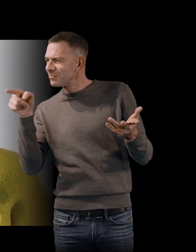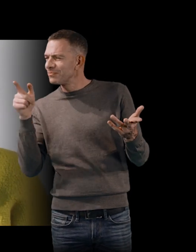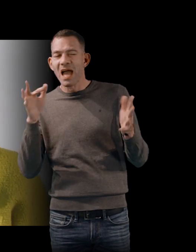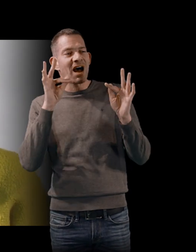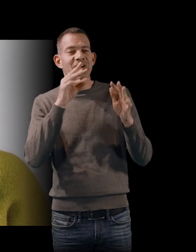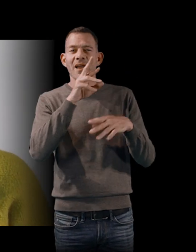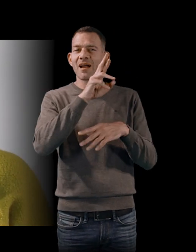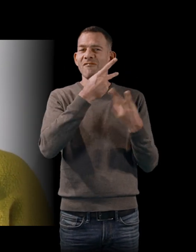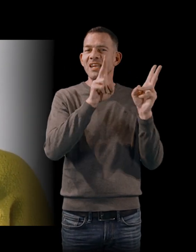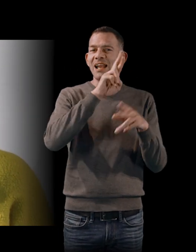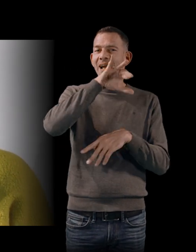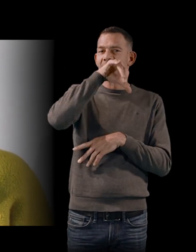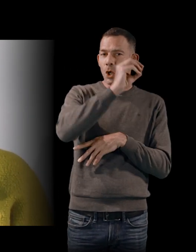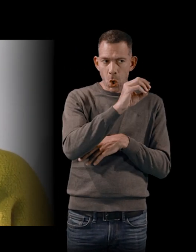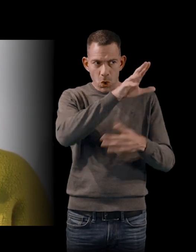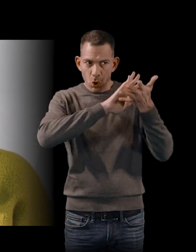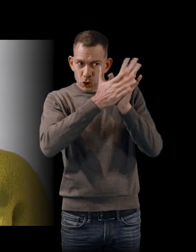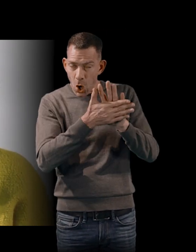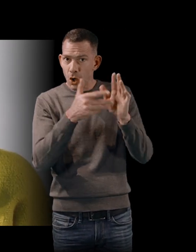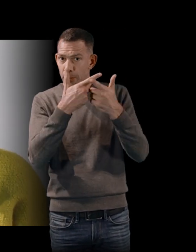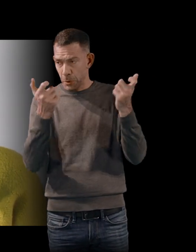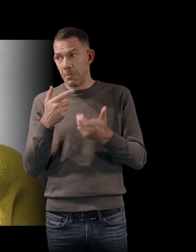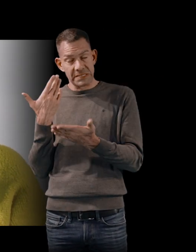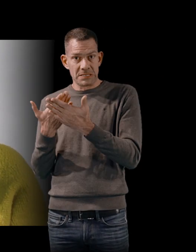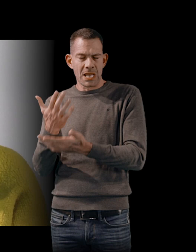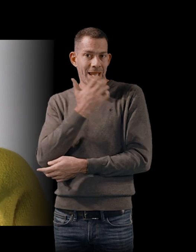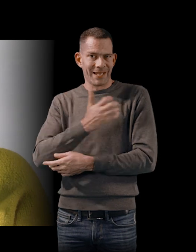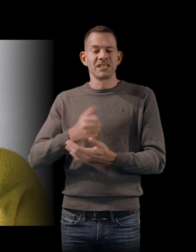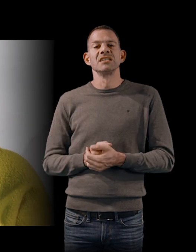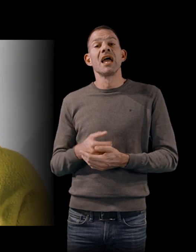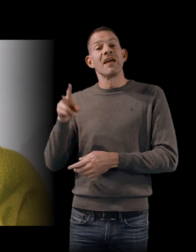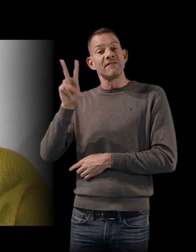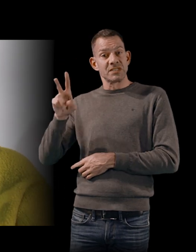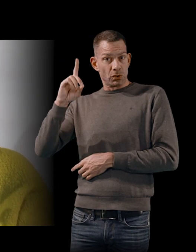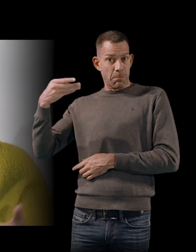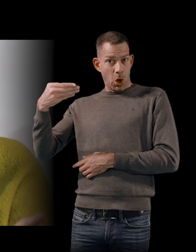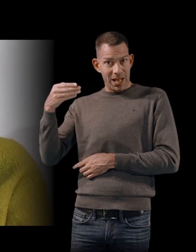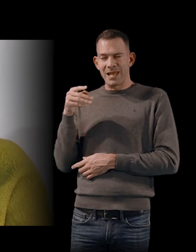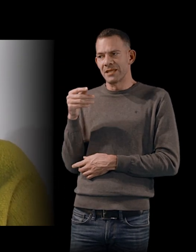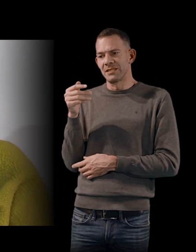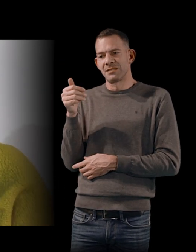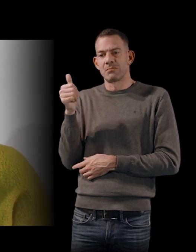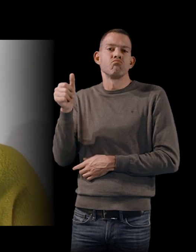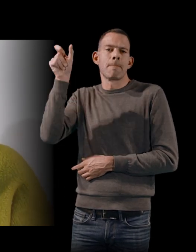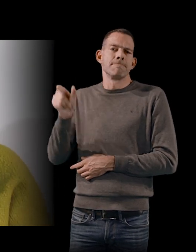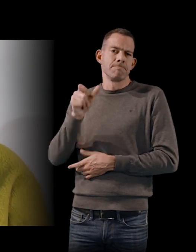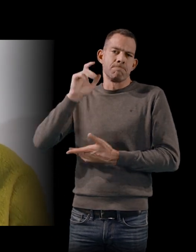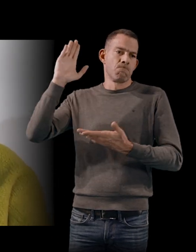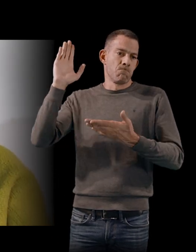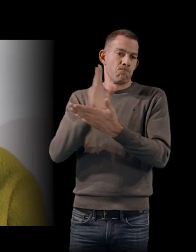très riche de lire la poésie brésilienne de cette époque pour ça. Et Vinicius de Moraes est lui-même aussi un poète, c'est l'auteur de la pièce